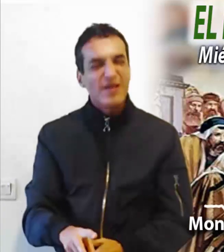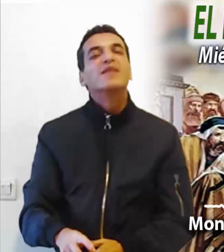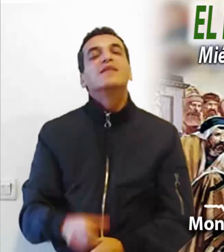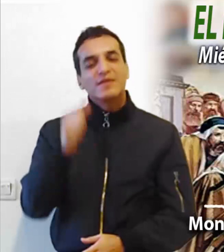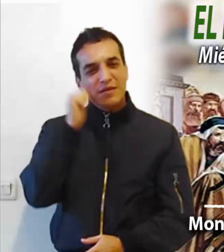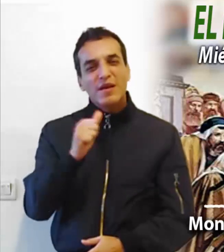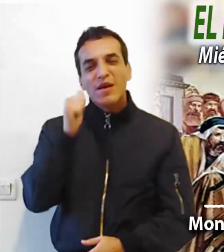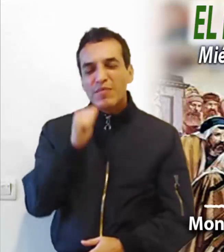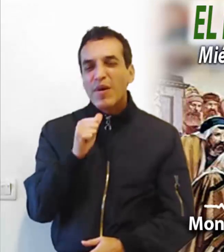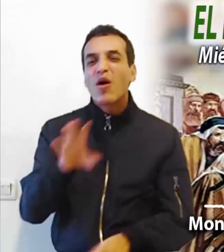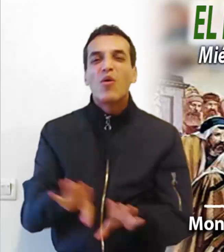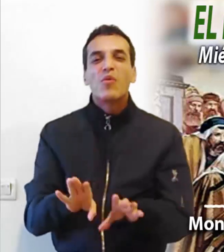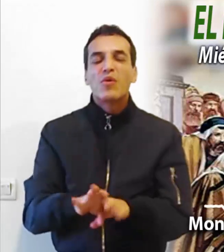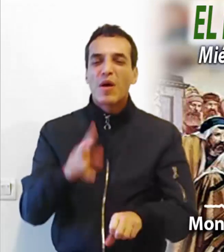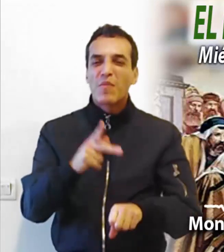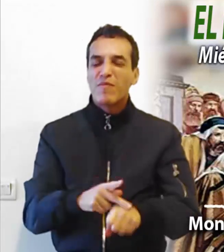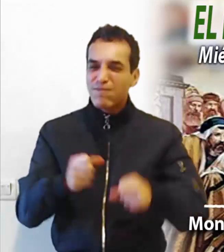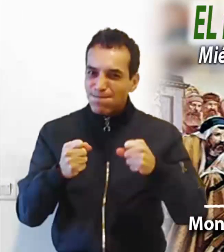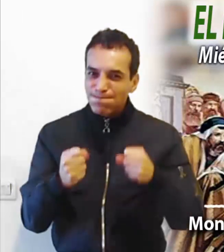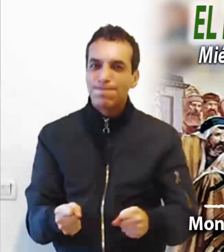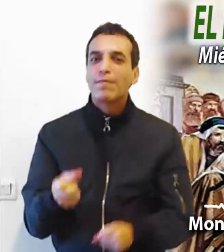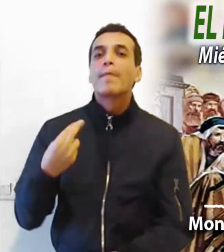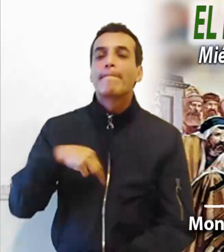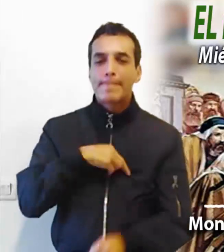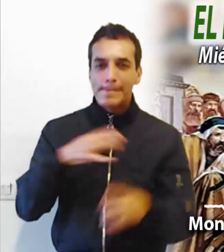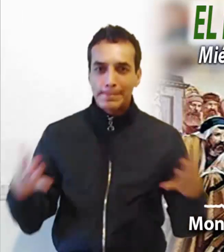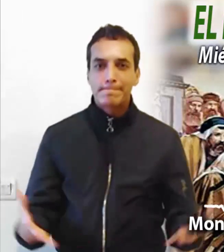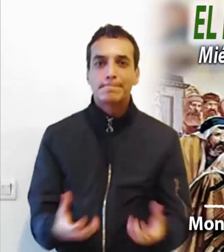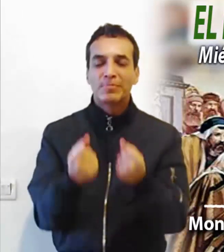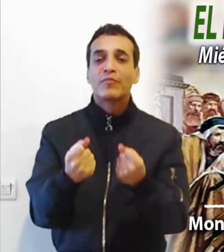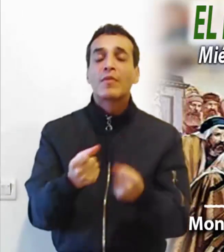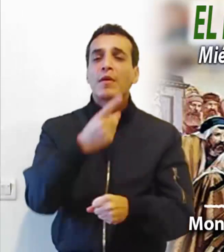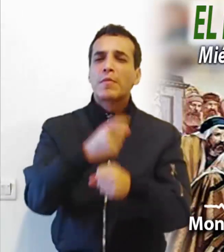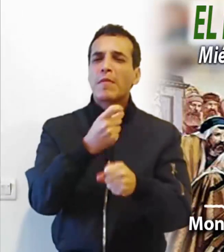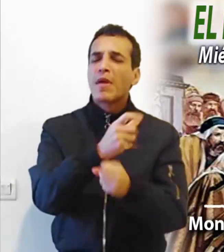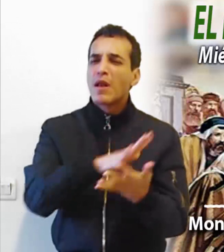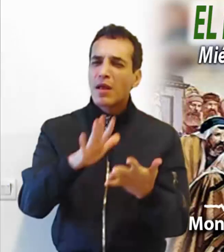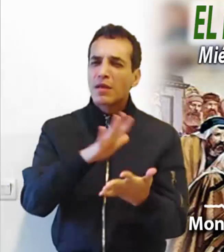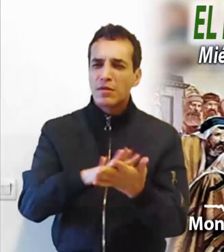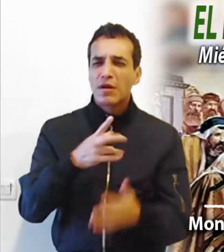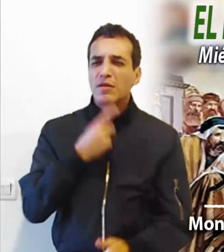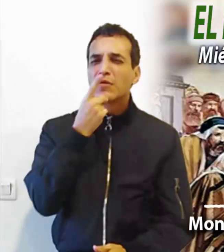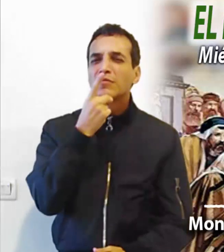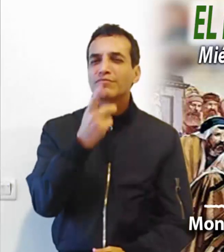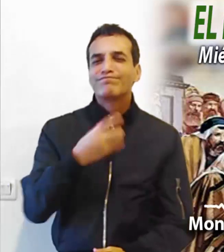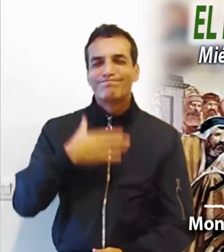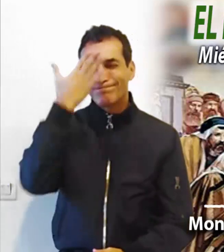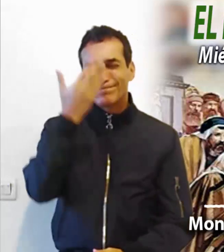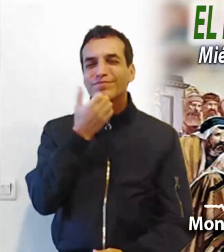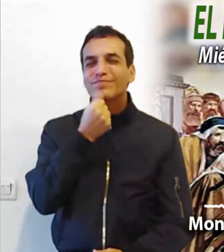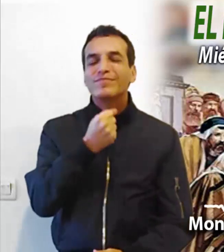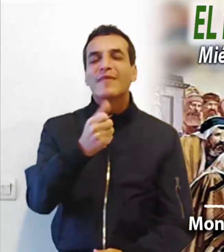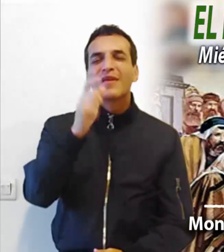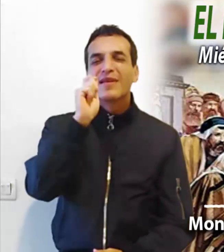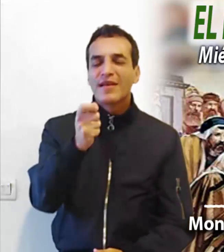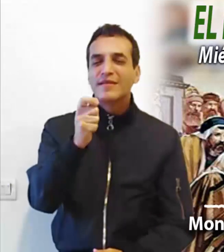nuestra salvación. Hoy la primera lectura nos presenta el conocidísimo pasaje donde